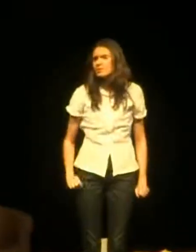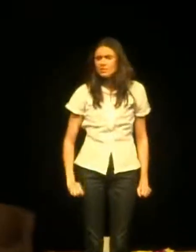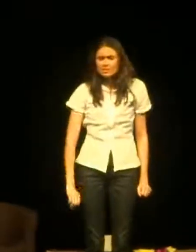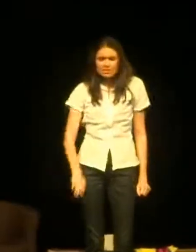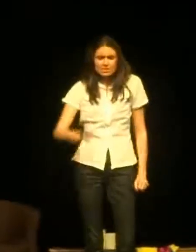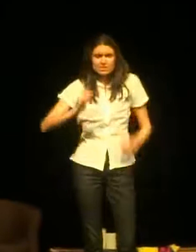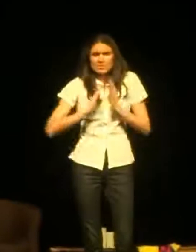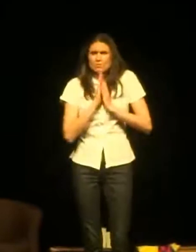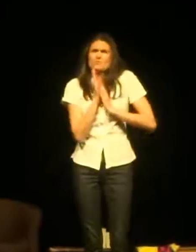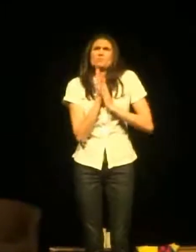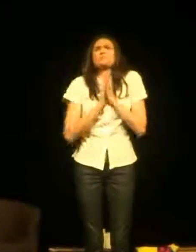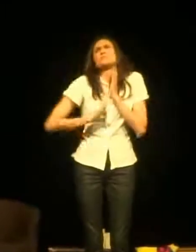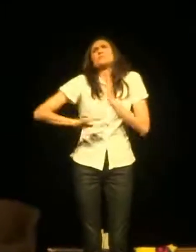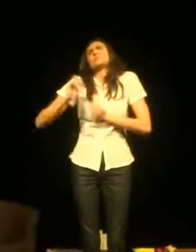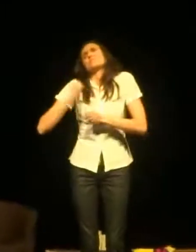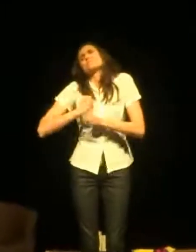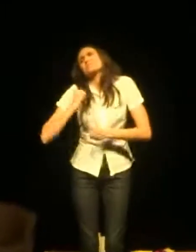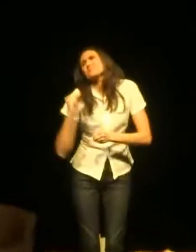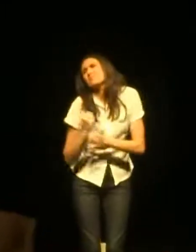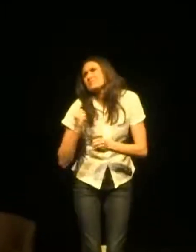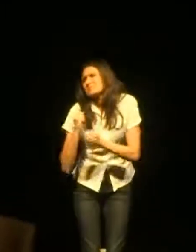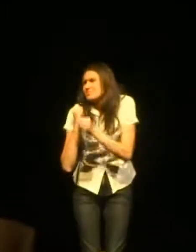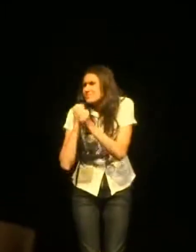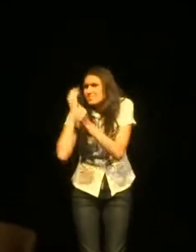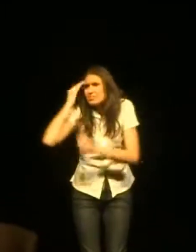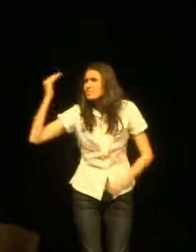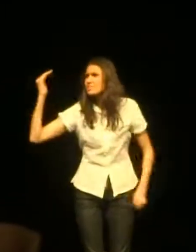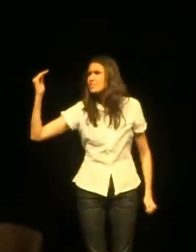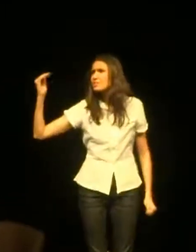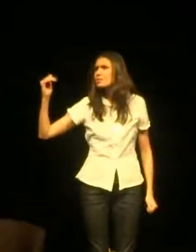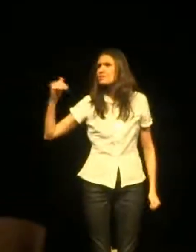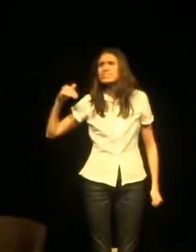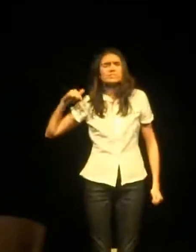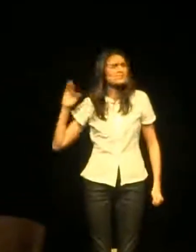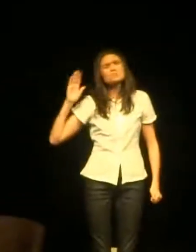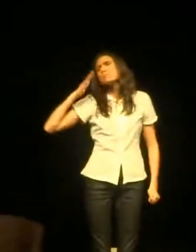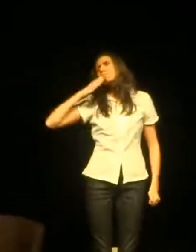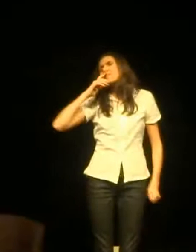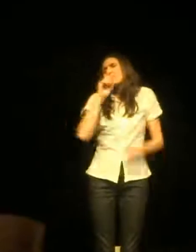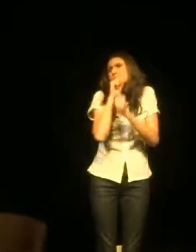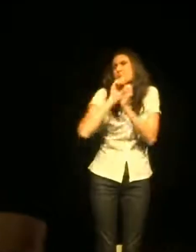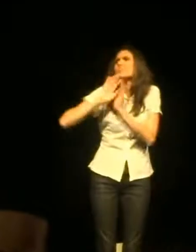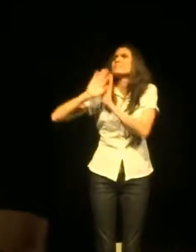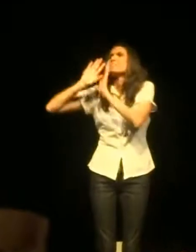Même si un petit feu, il consomme ton corps Tu le tiens serré à l'abri des